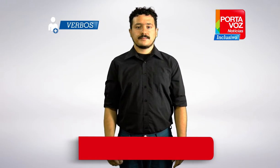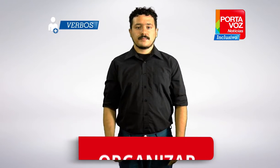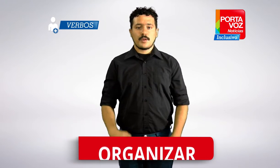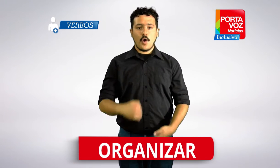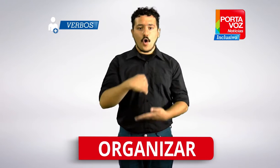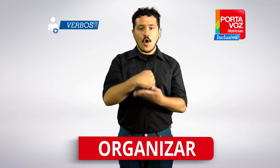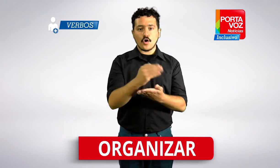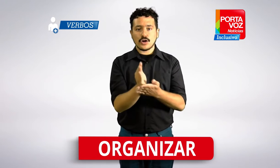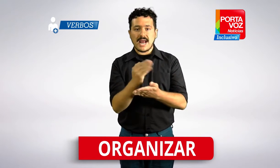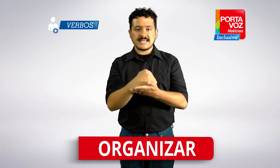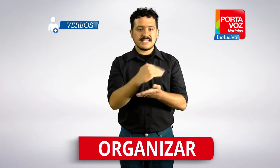Organizar.